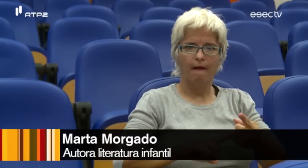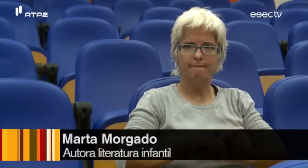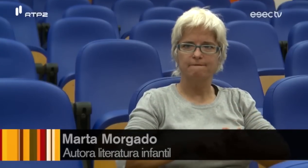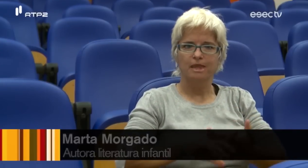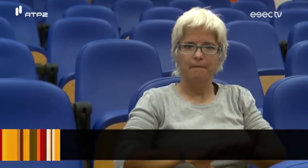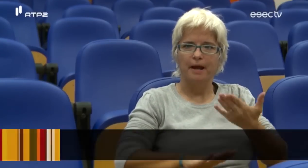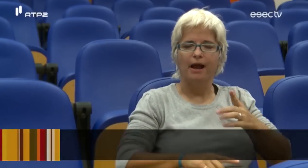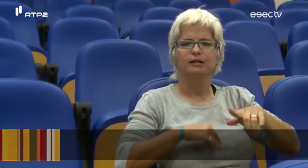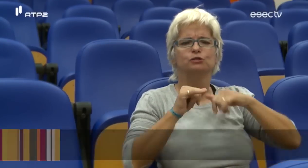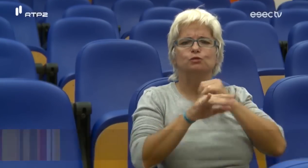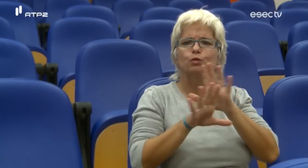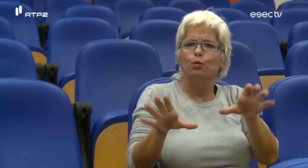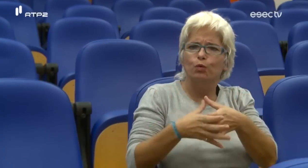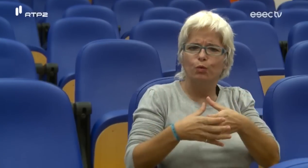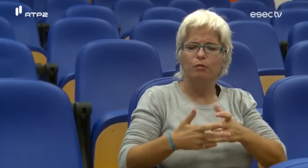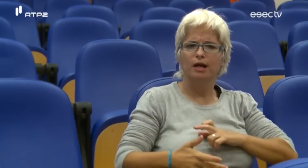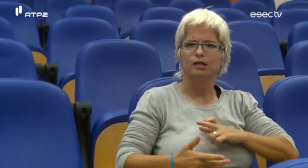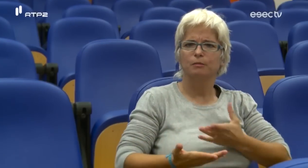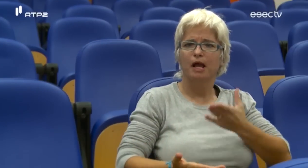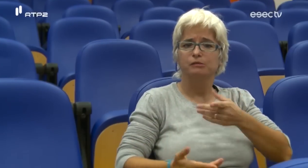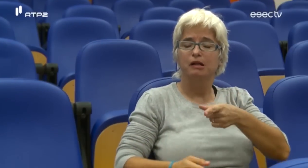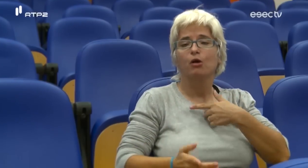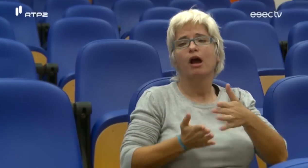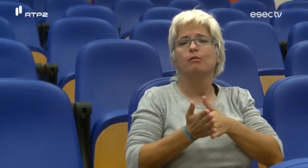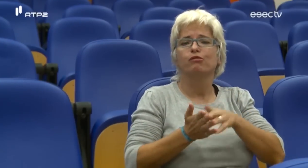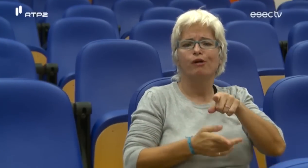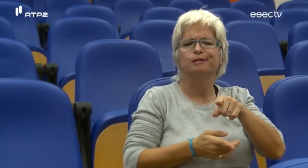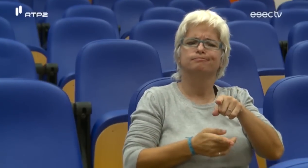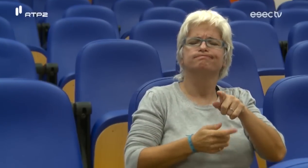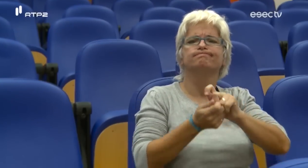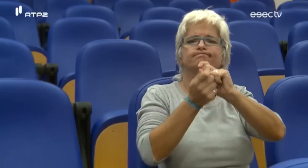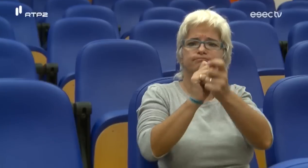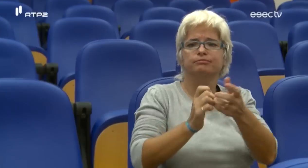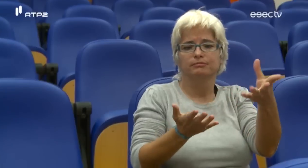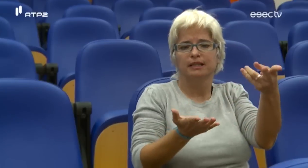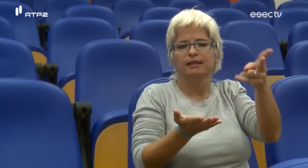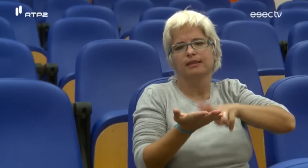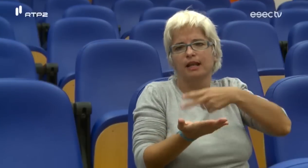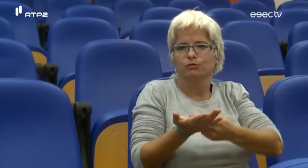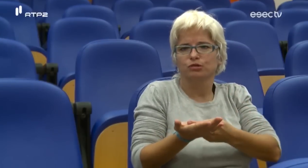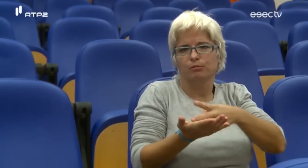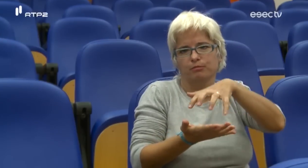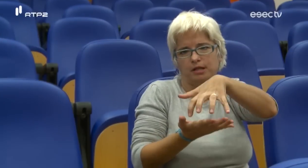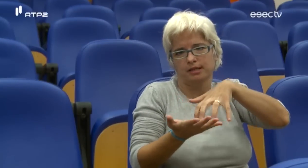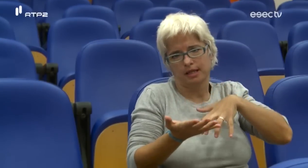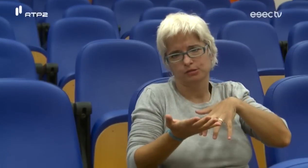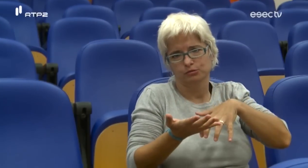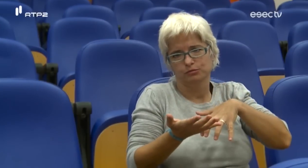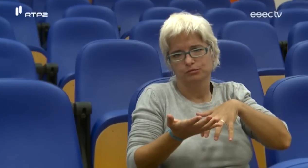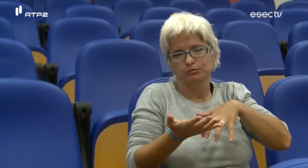reagem com interesse então aproveito essas histórias que as motivaram mais